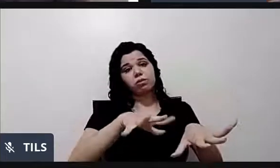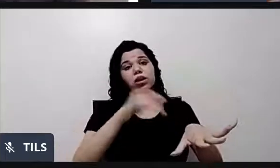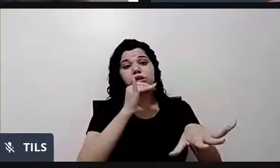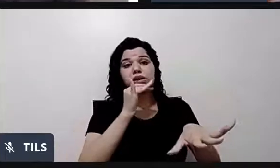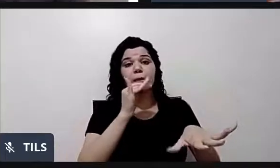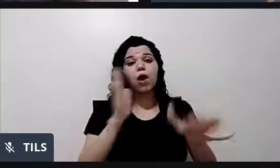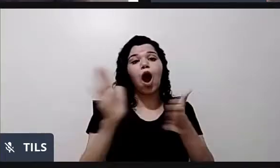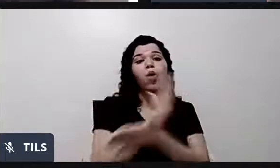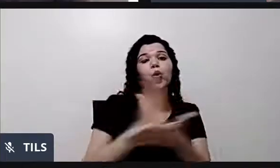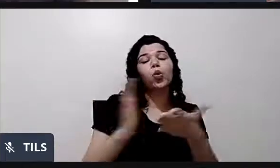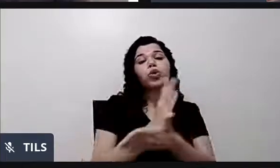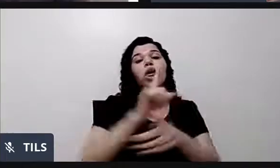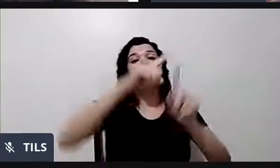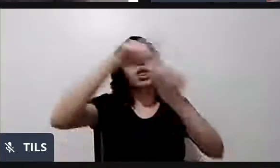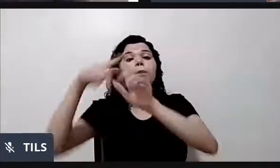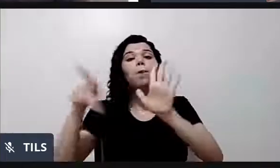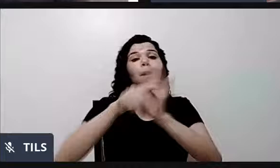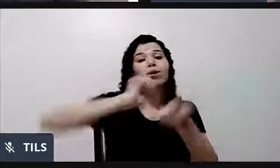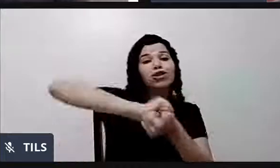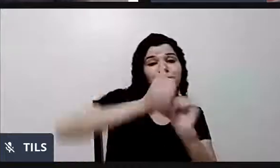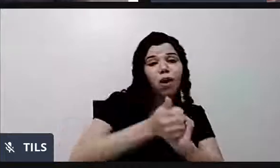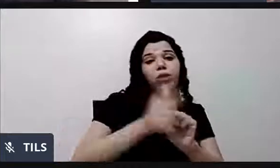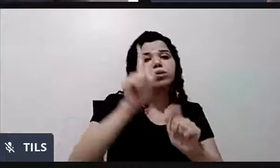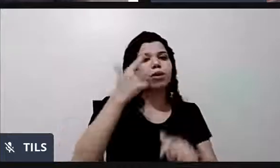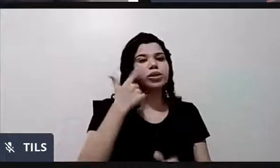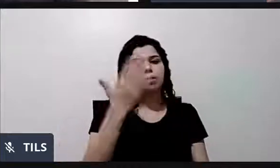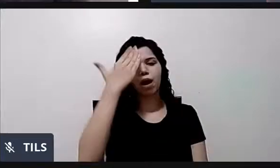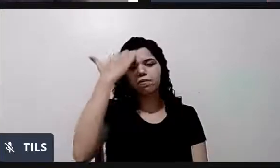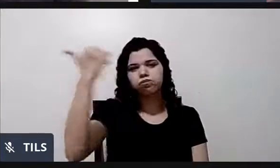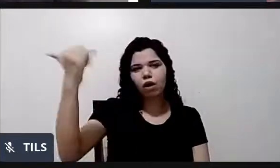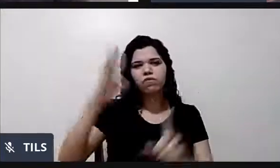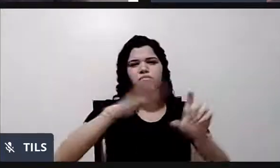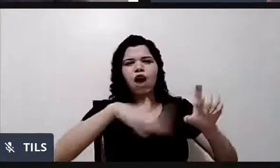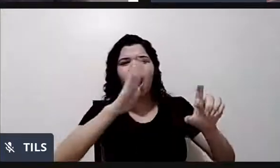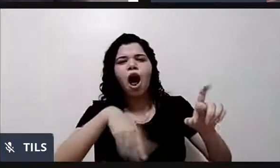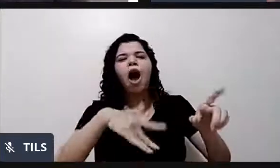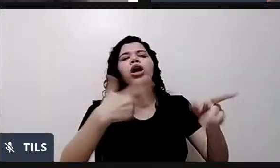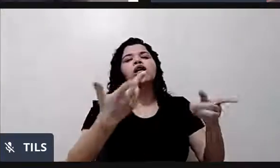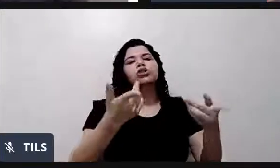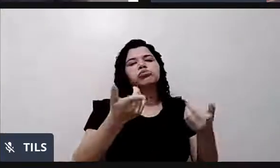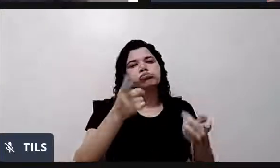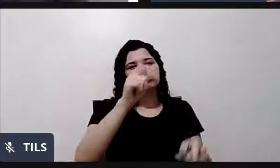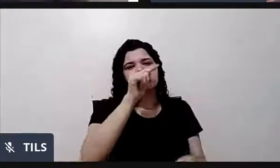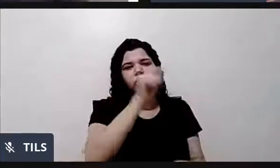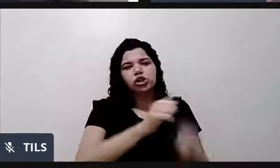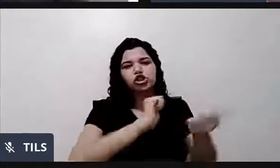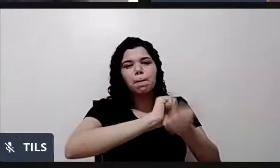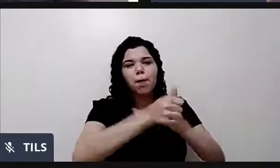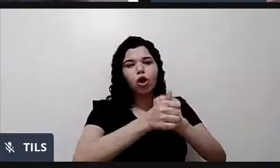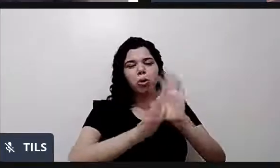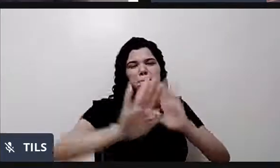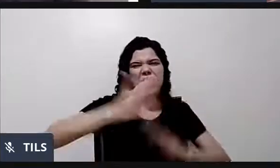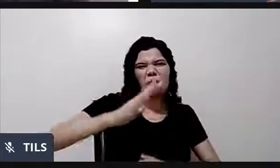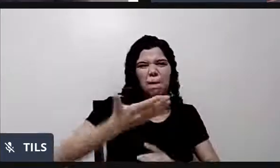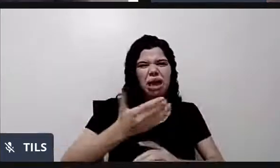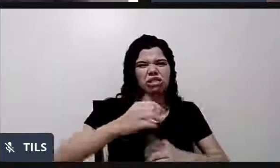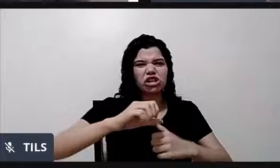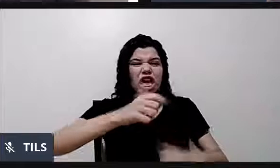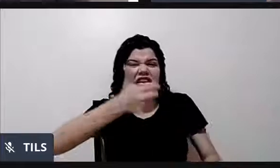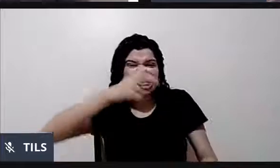esportes, é mais fácil um ídolo de esporte bater 10, 20, mil, 10 mil, 50 mil, do que qualquer